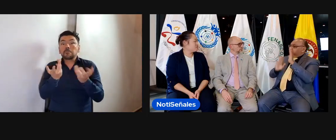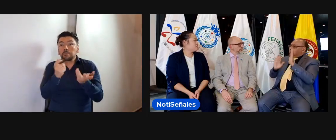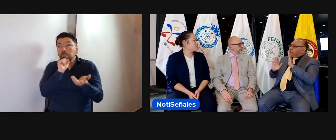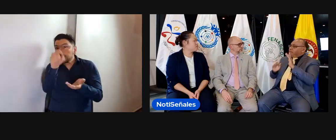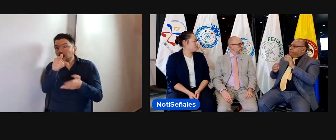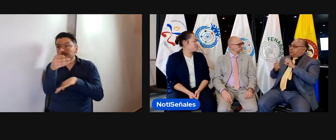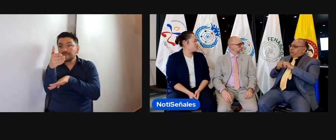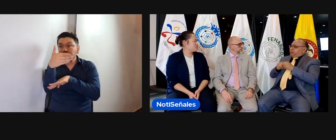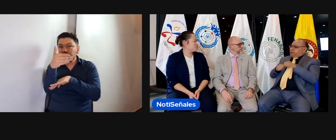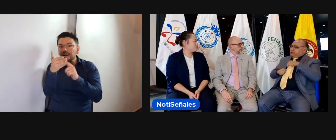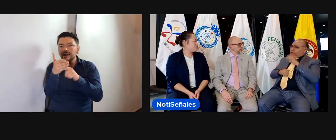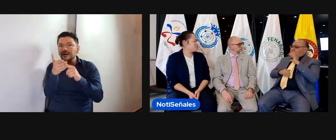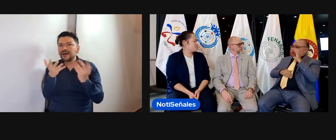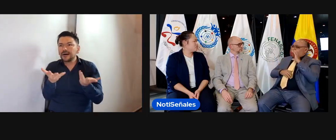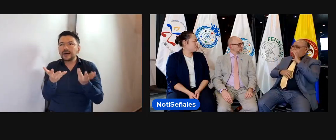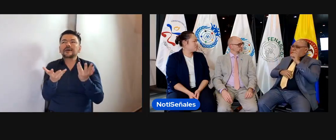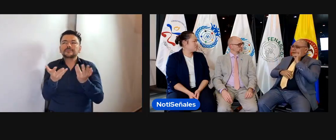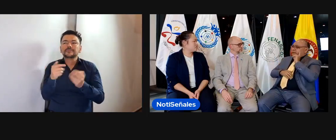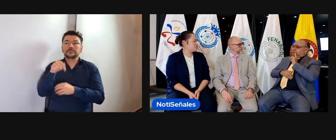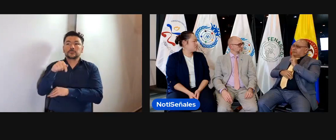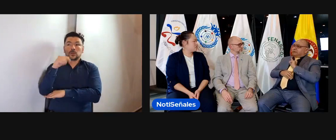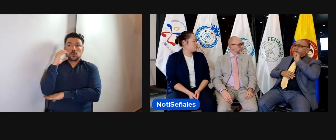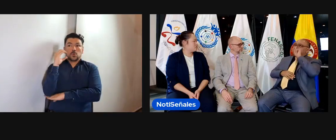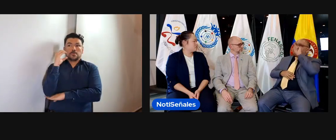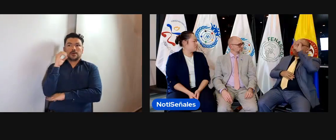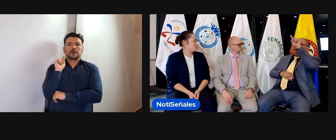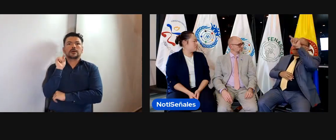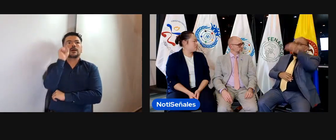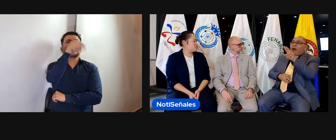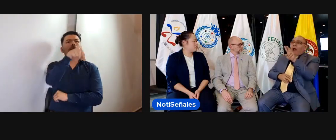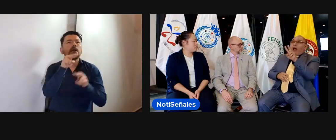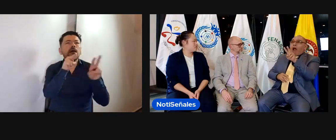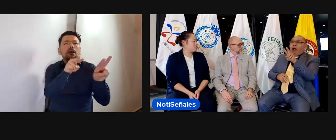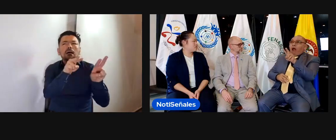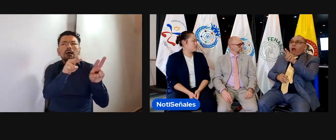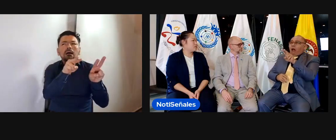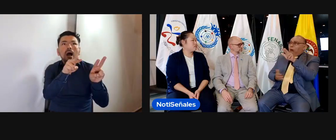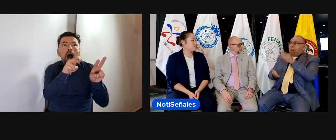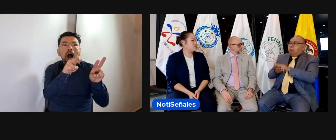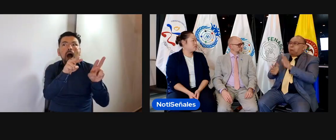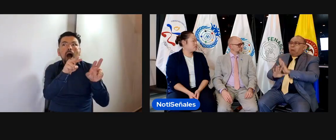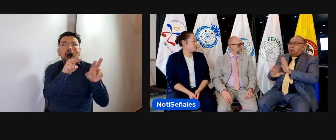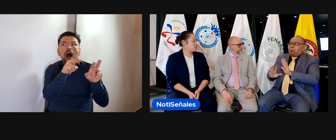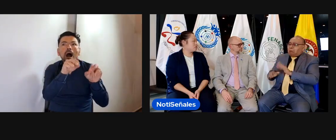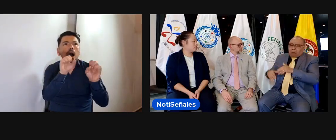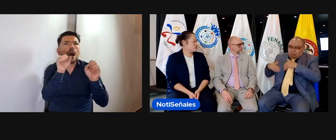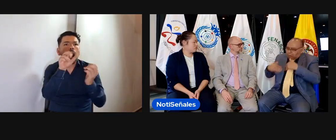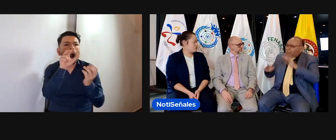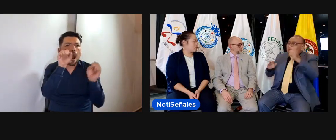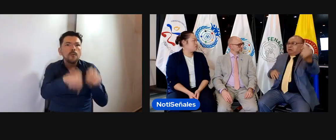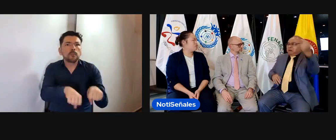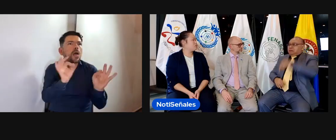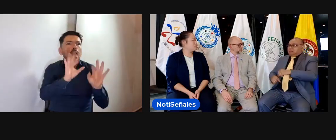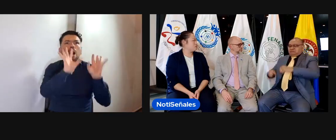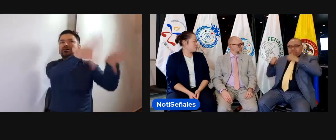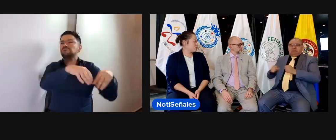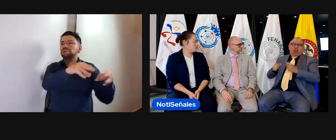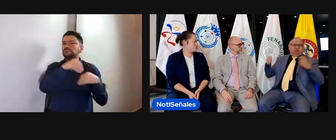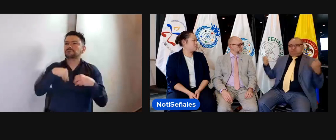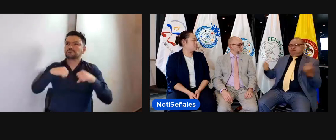si esa persona en esta nueva asamblea podría tomar esta representación. Bueno, si una persona sorda colombiana dice, bueno, yo quiero asistir, quiero ir, pero